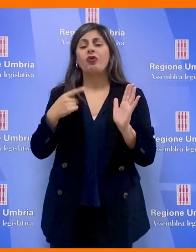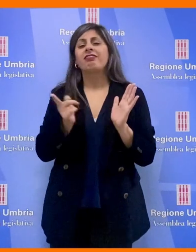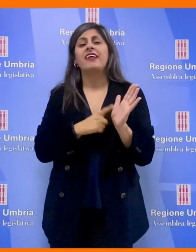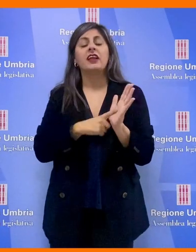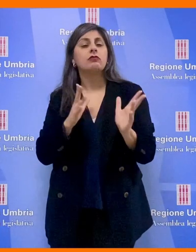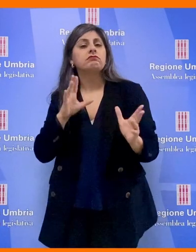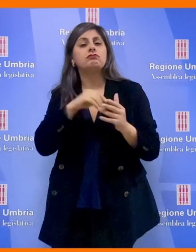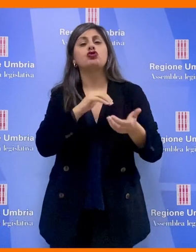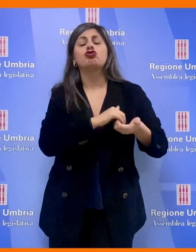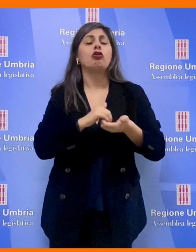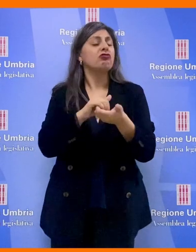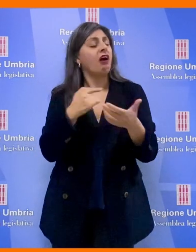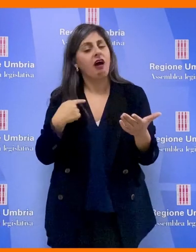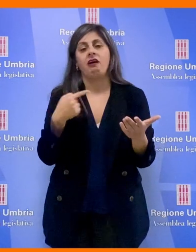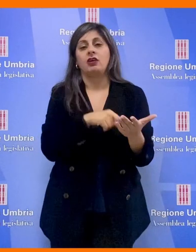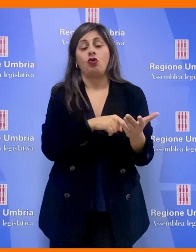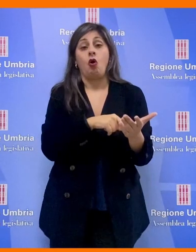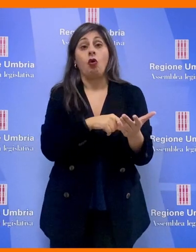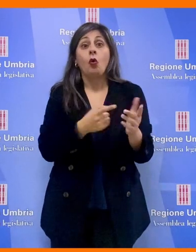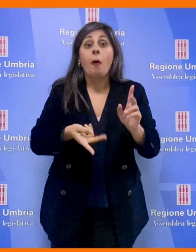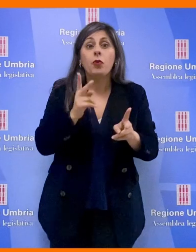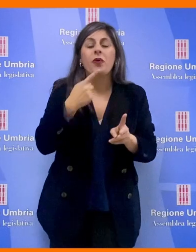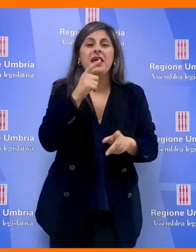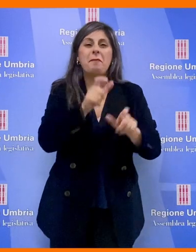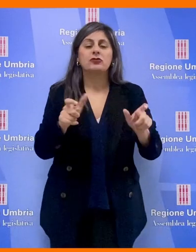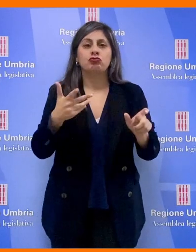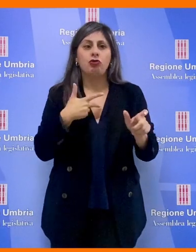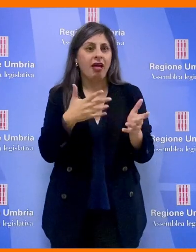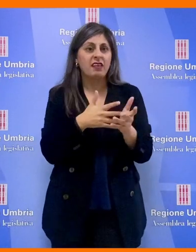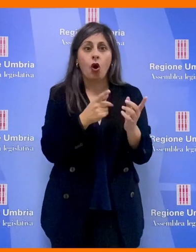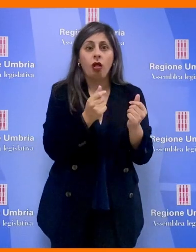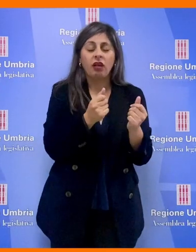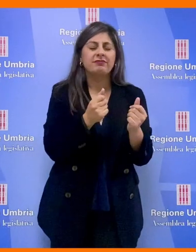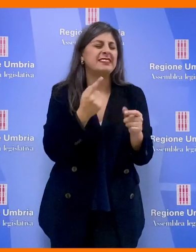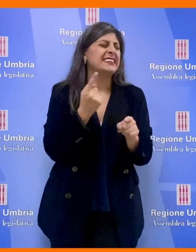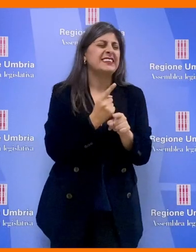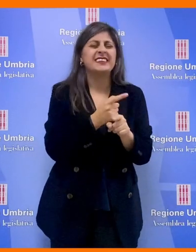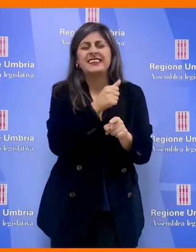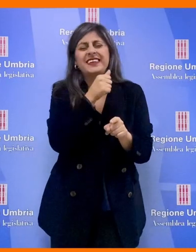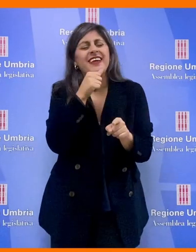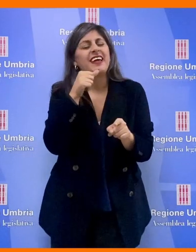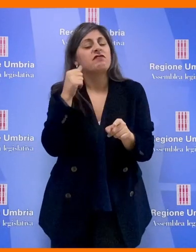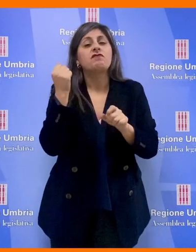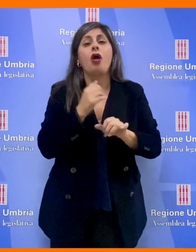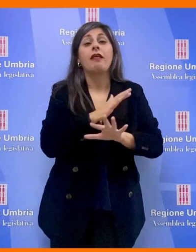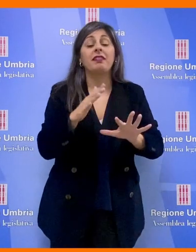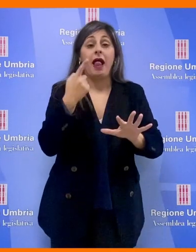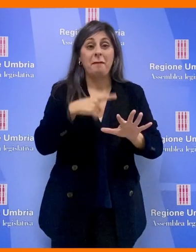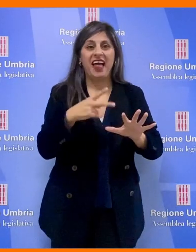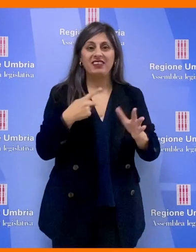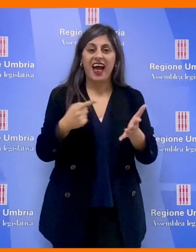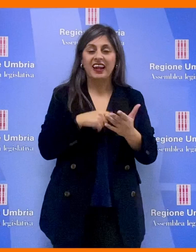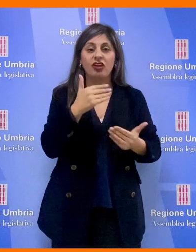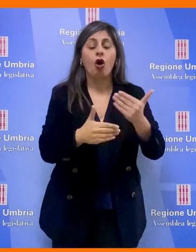pieno reinserimento sociale e a maggior ragione se si tratta di persone in stato di indigenza sarebbe indispensabile ai fini del reinserimento